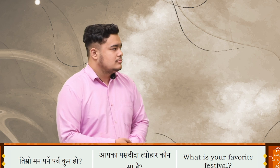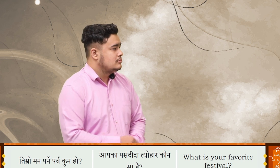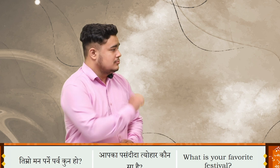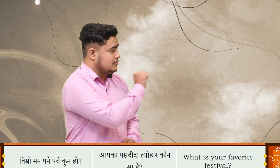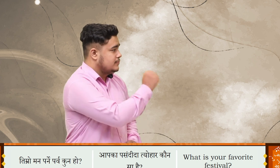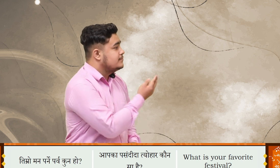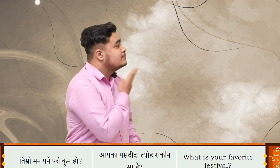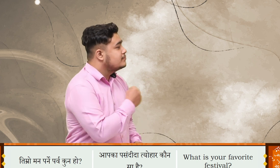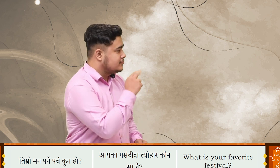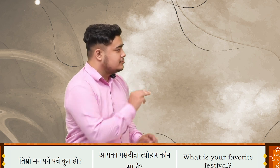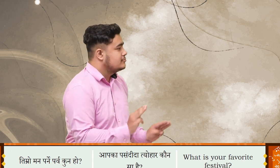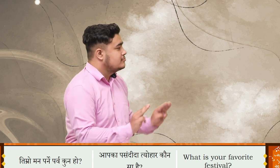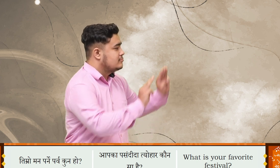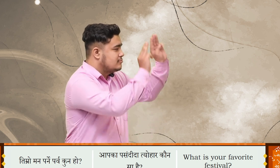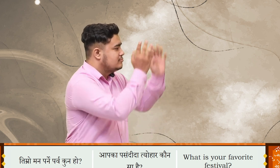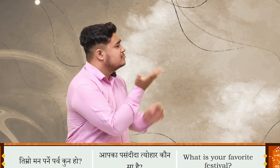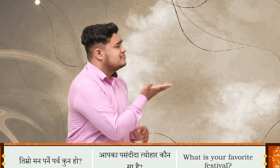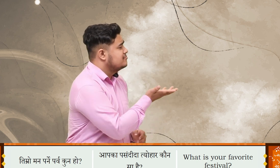तिम्रो मन पर्ने पर्व कुन हो